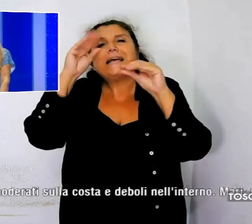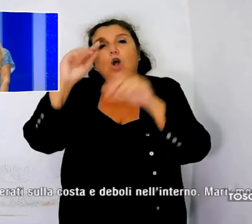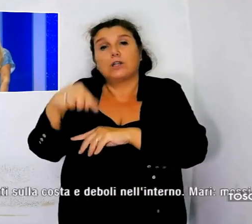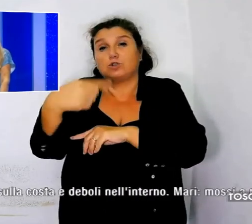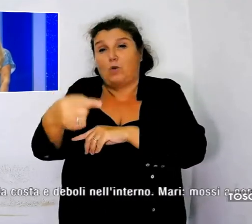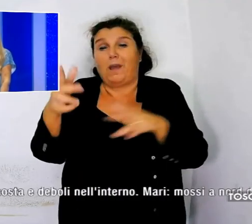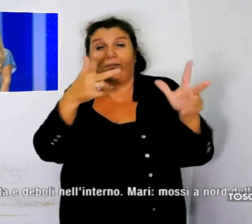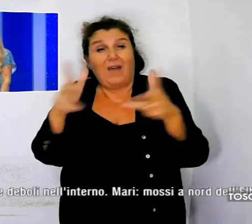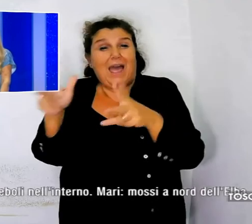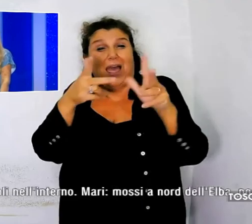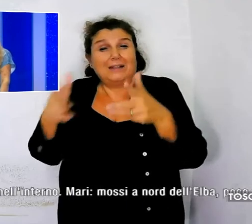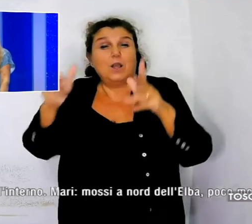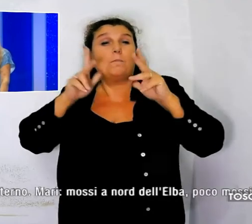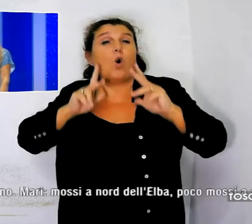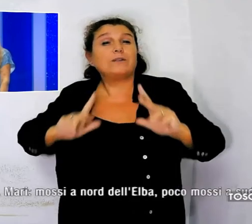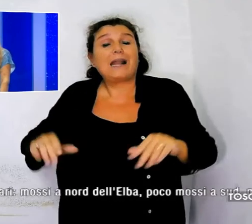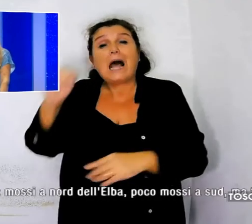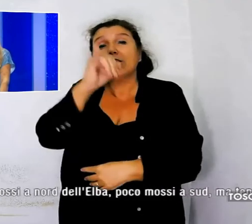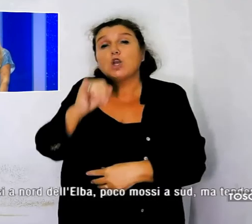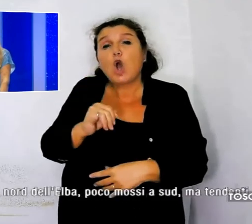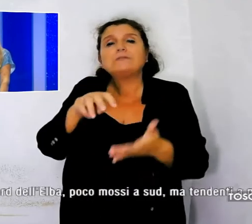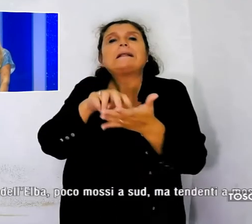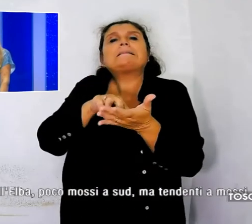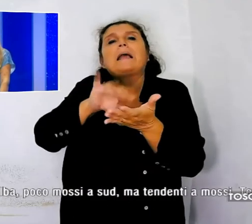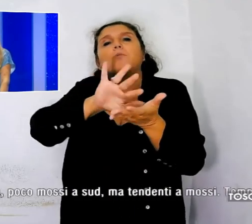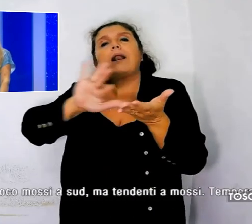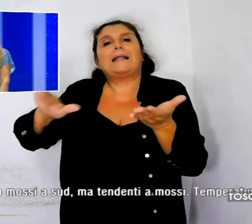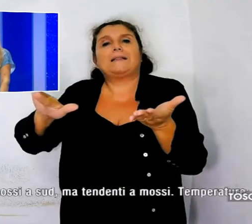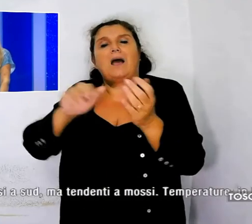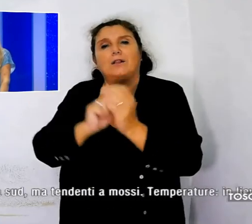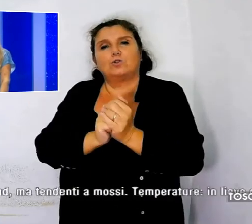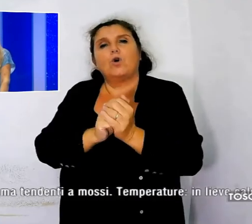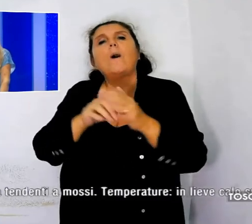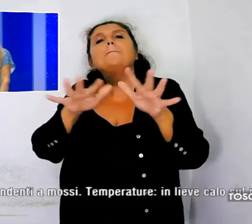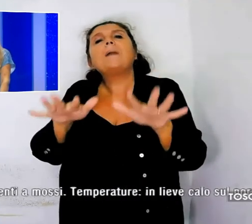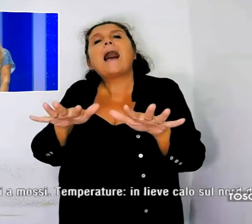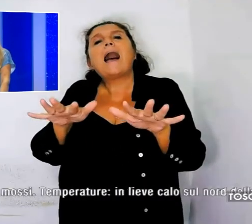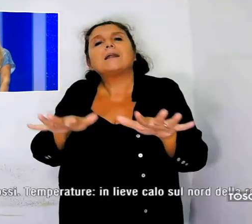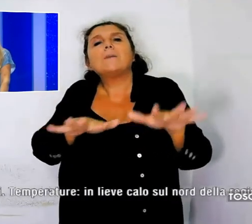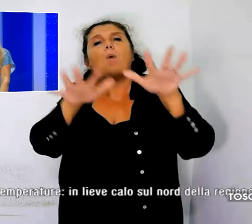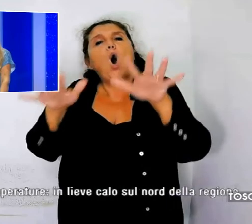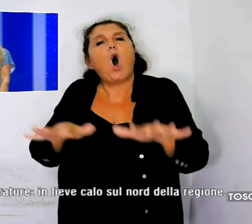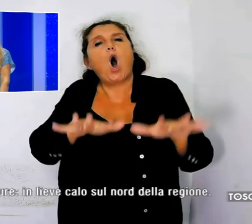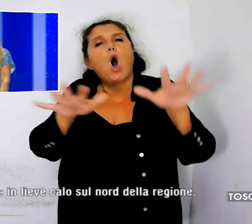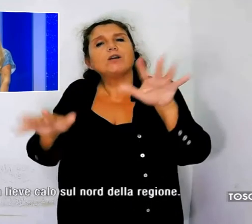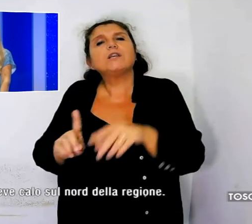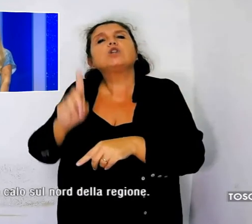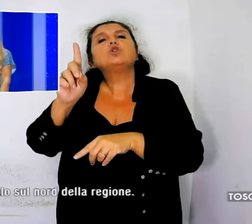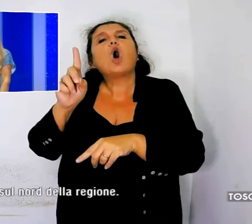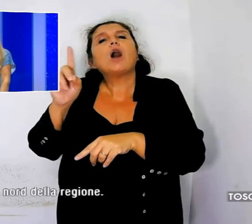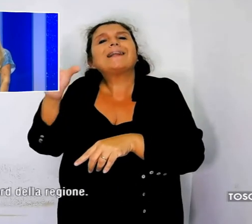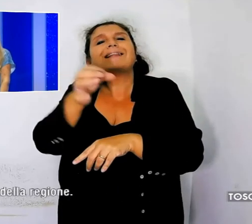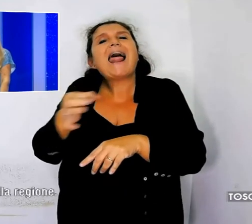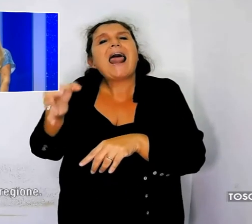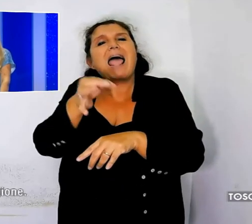moderati sulla costa e deboli all'interno. I mari mossi a nord dell'Elba, poco mossi a